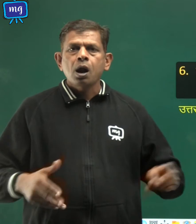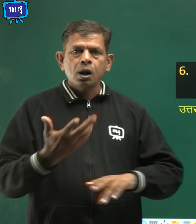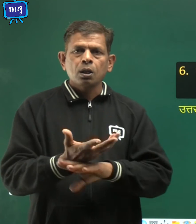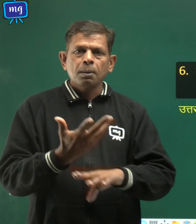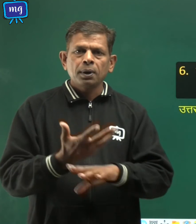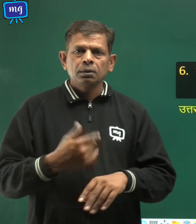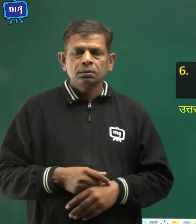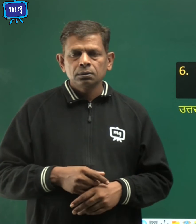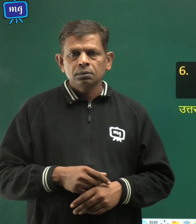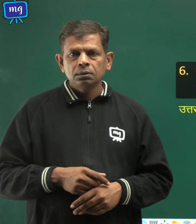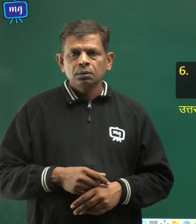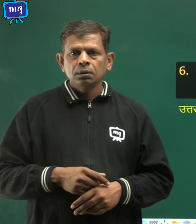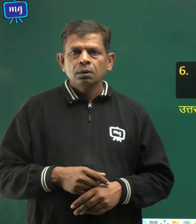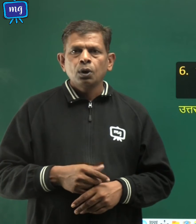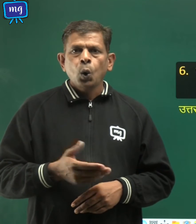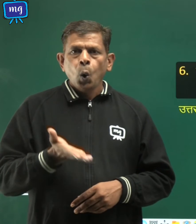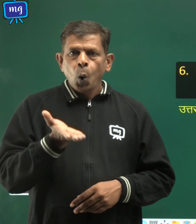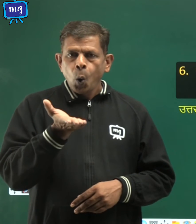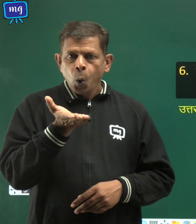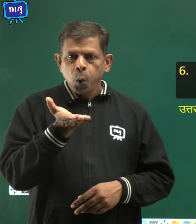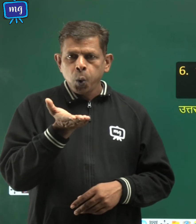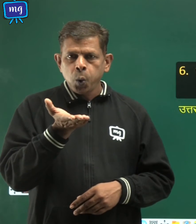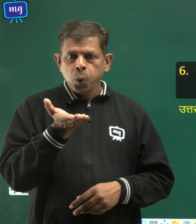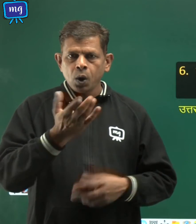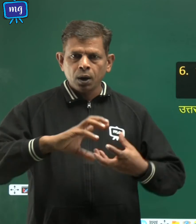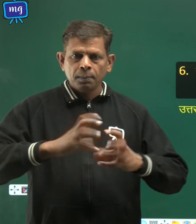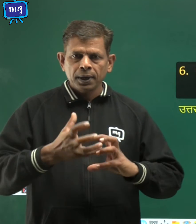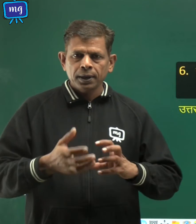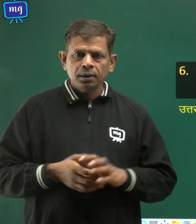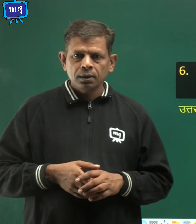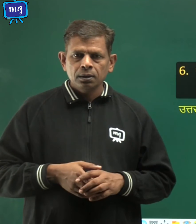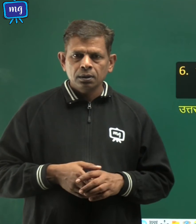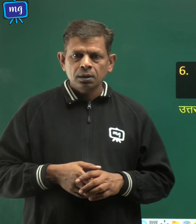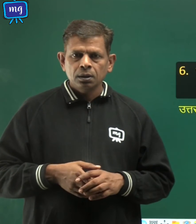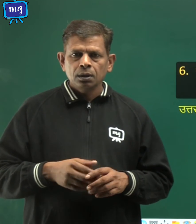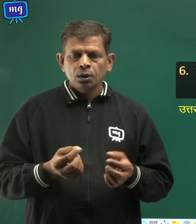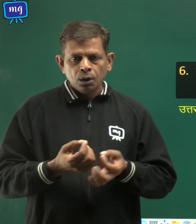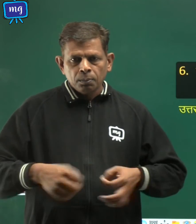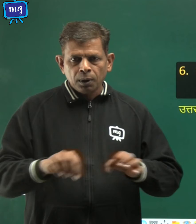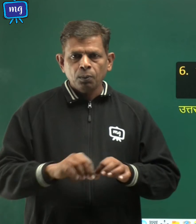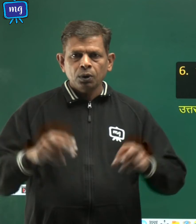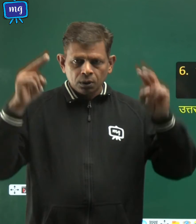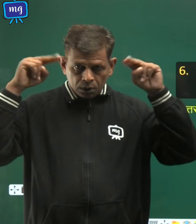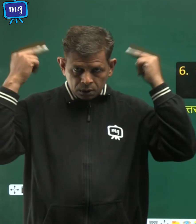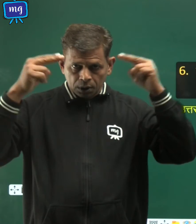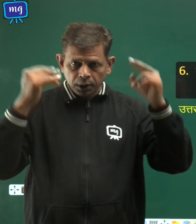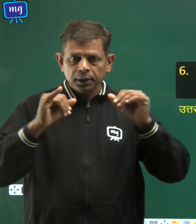पवनों के बनने का प्रमुक कारण है